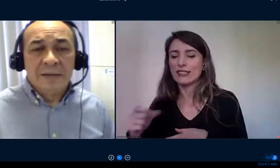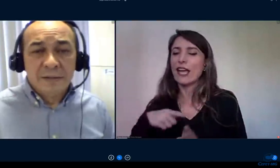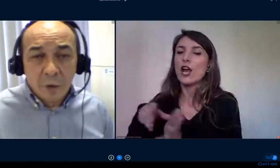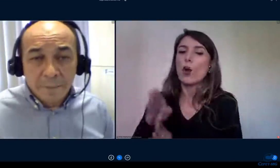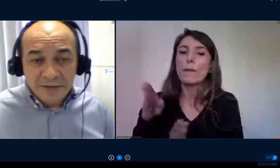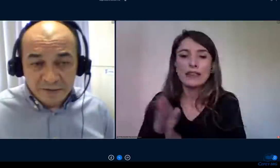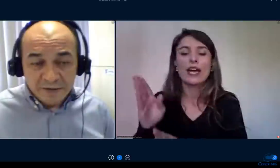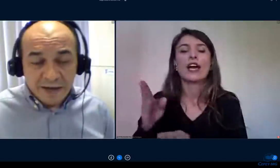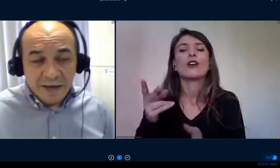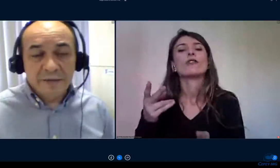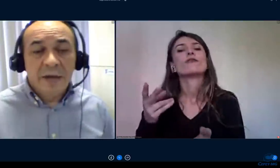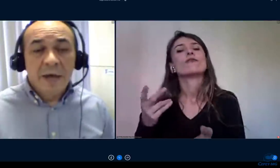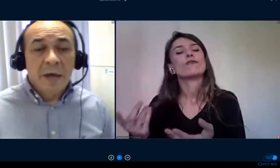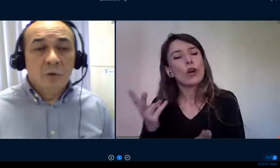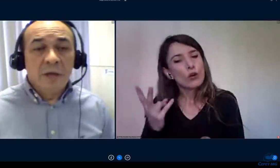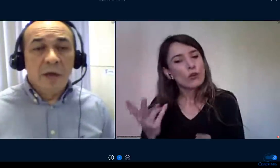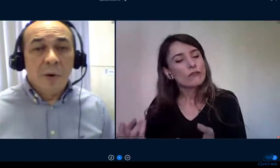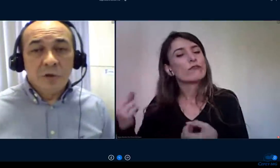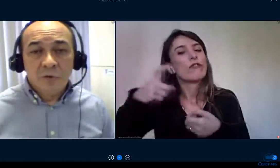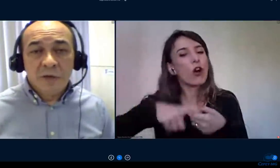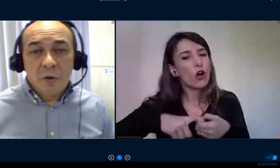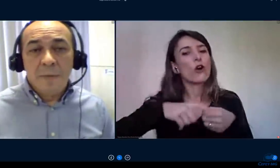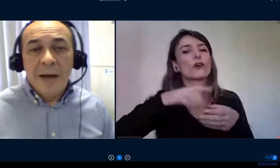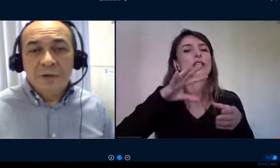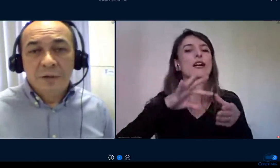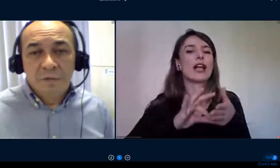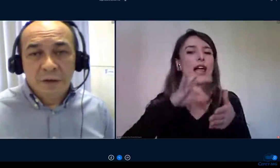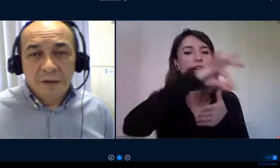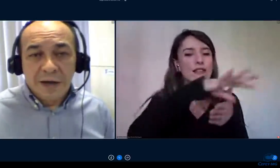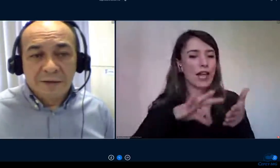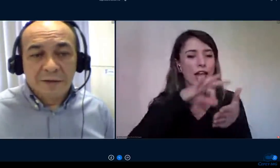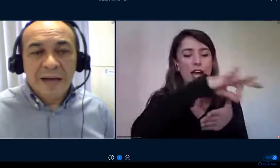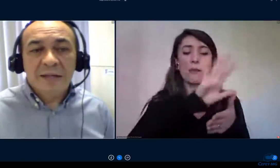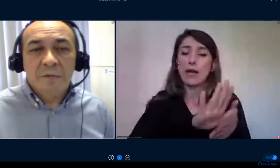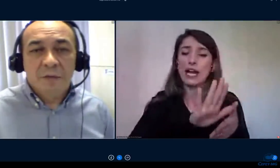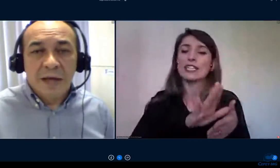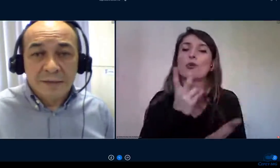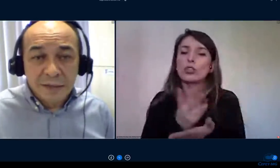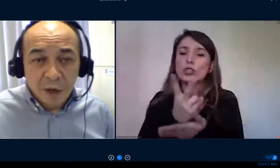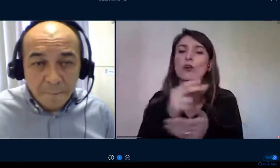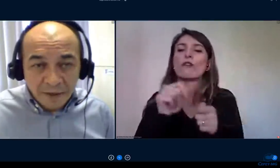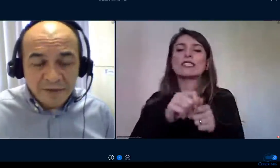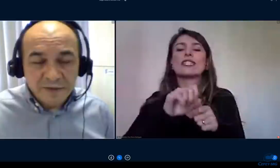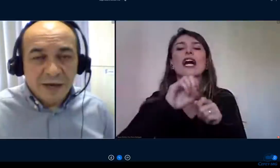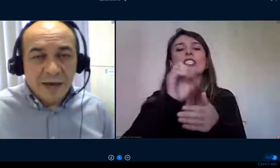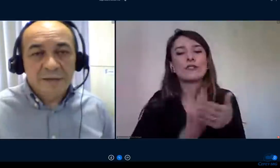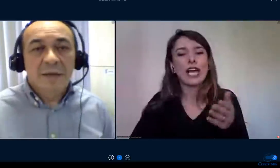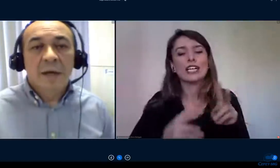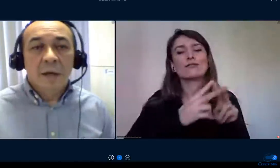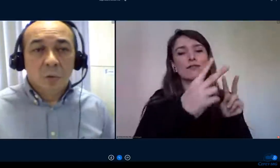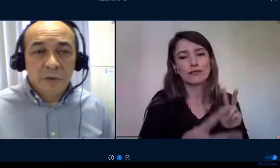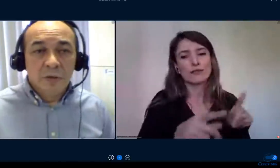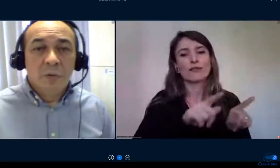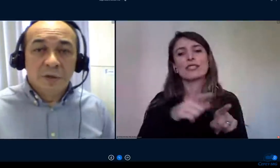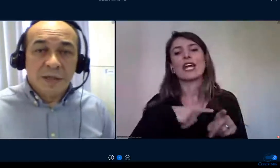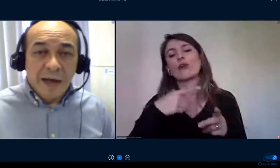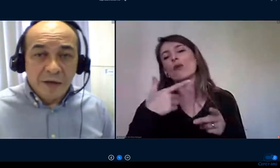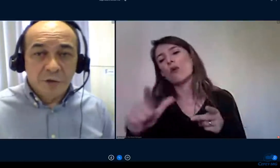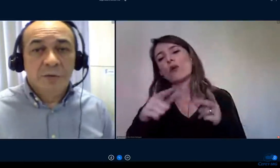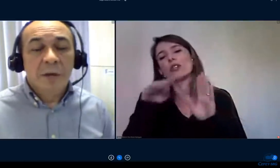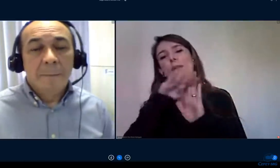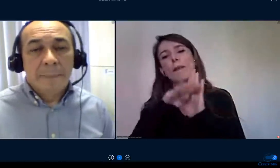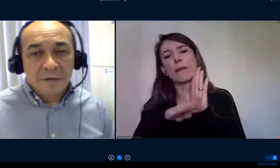atividades não presenciais eu tenho a instrução normativa que trata das atividades não presenciais incluindo